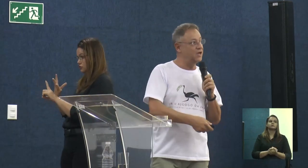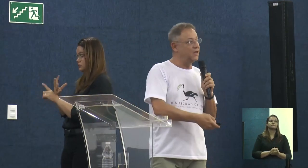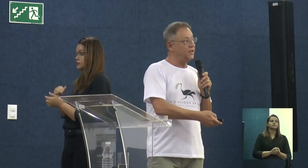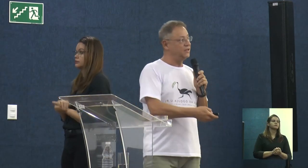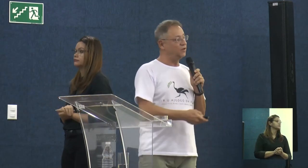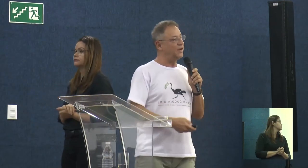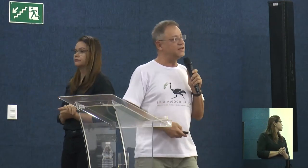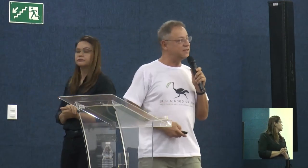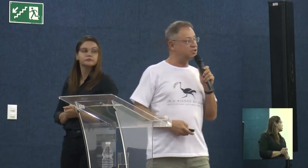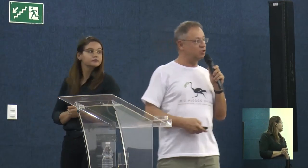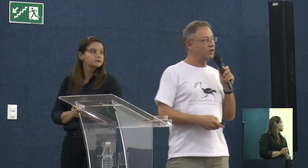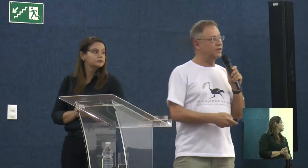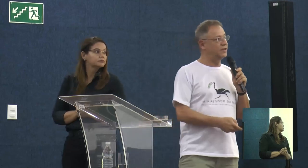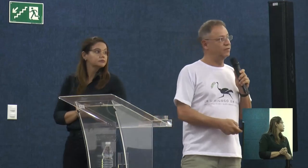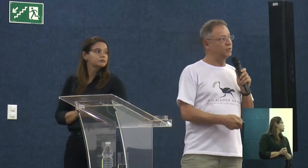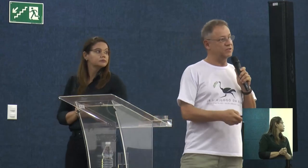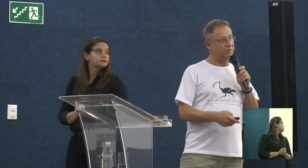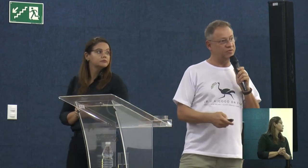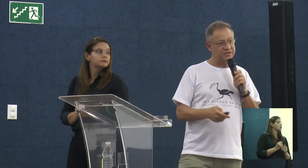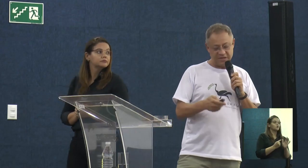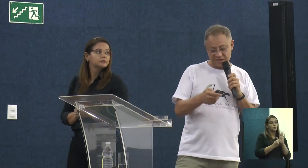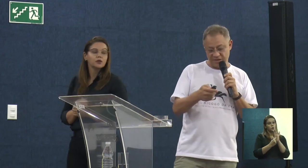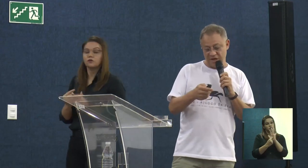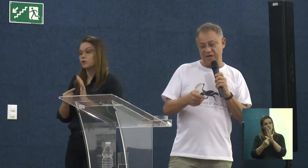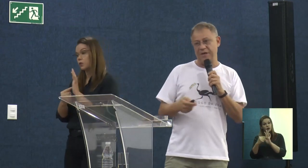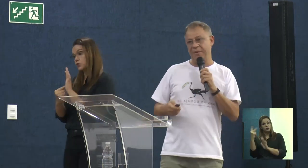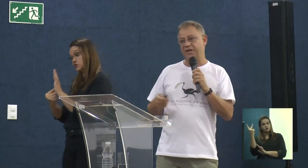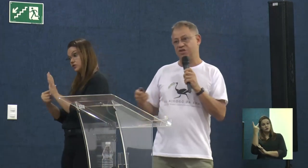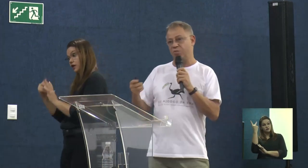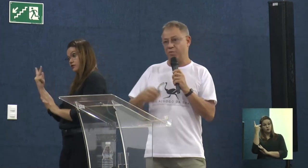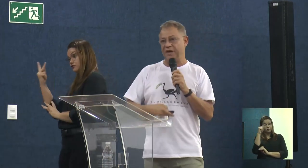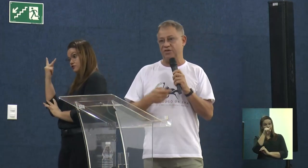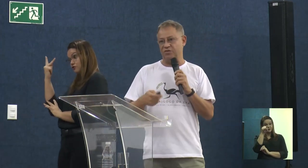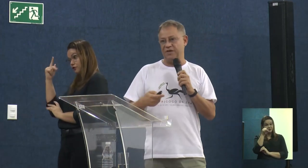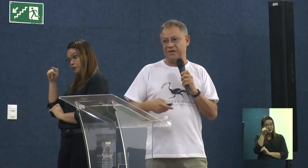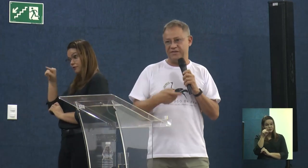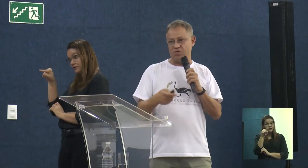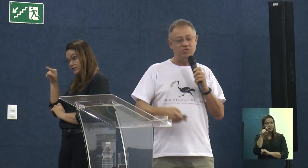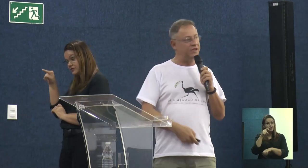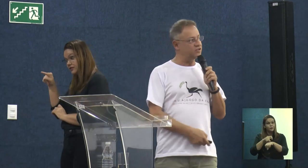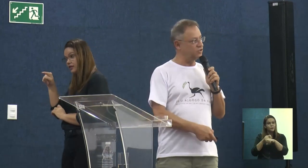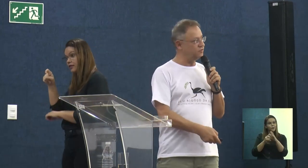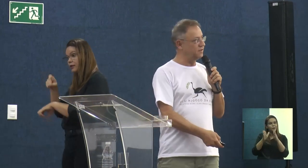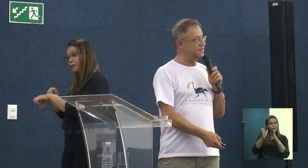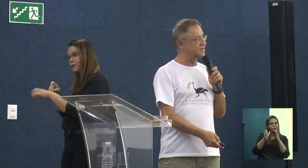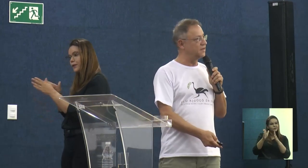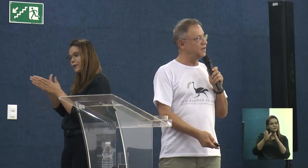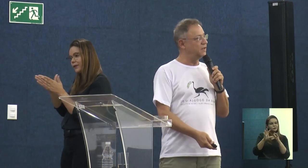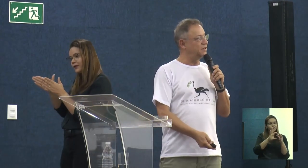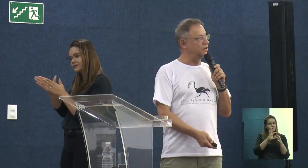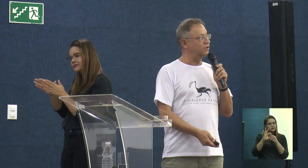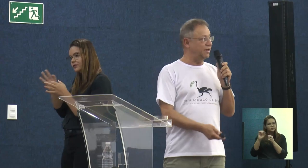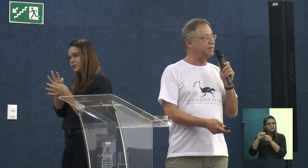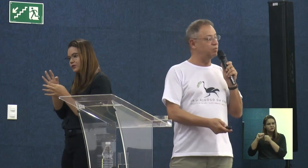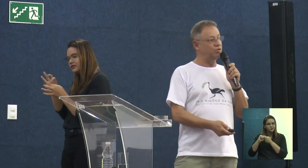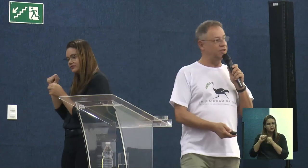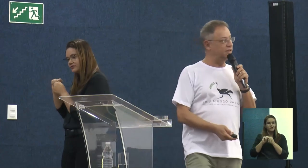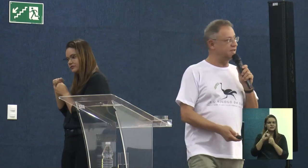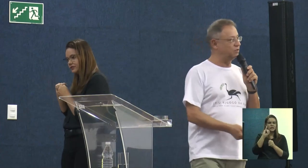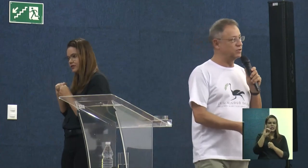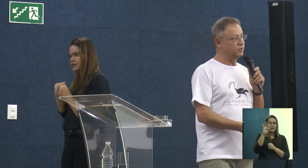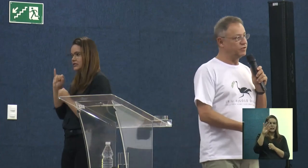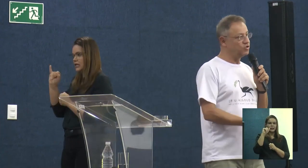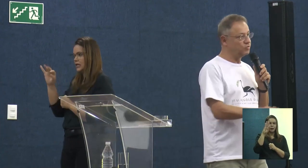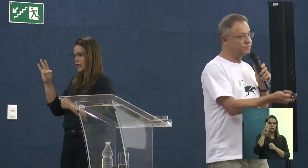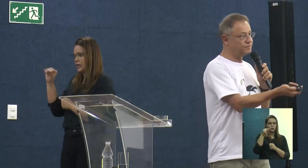da Ema. Então, essa história aqui, eu vou mostrar para vocês, remete ao momento, né? A esse contexto que a gente fez. Então, que é a Itabuna